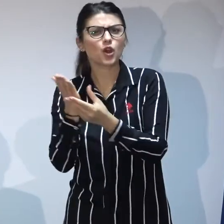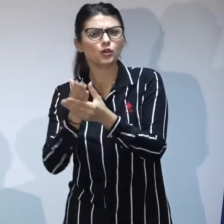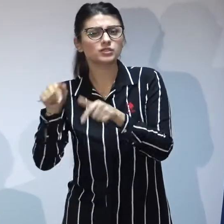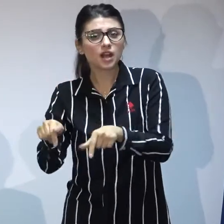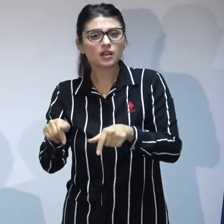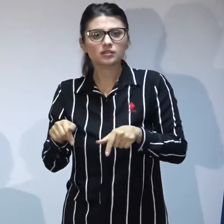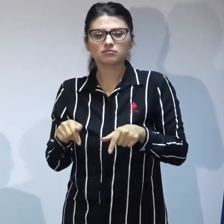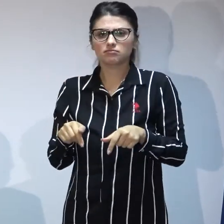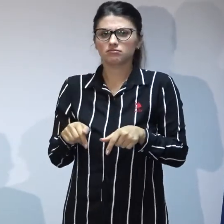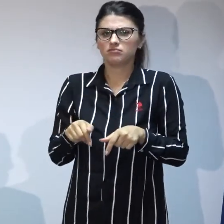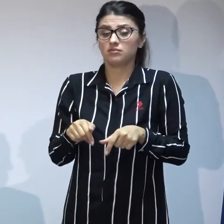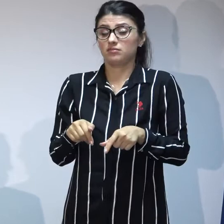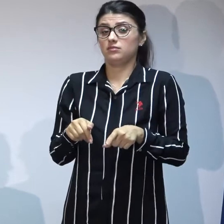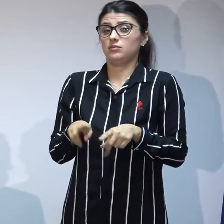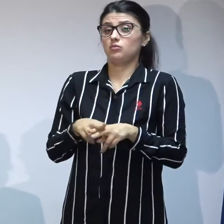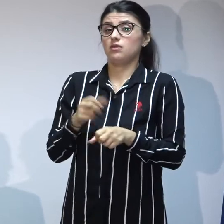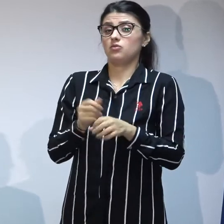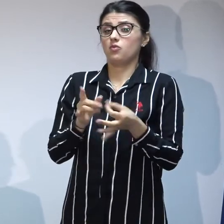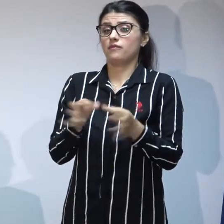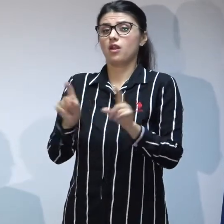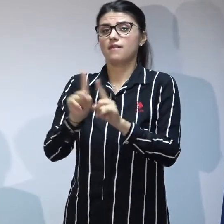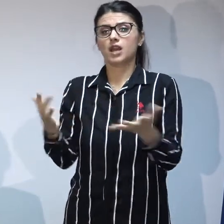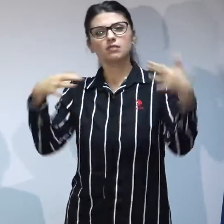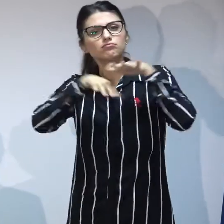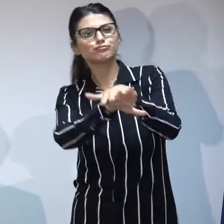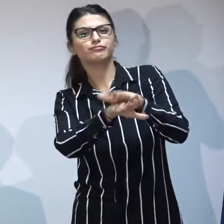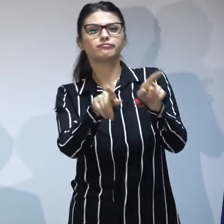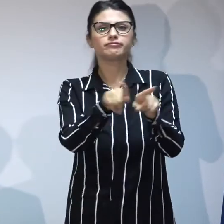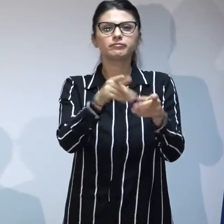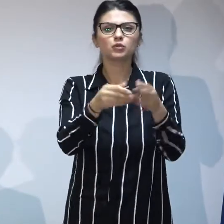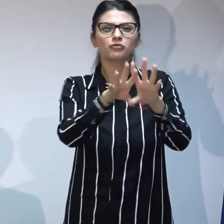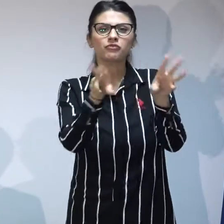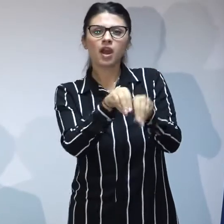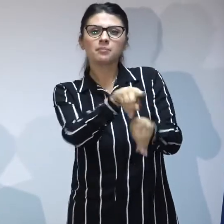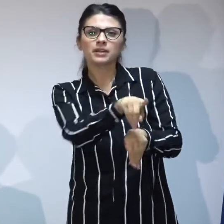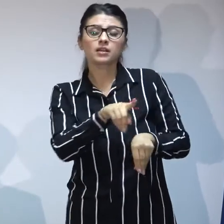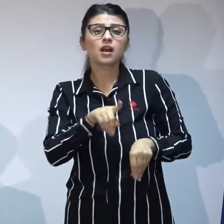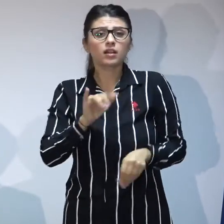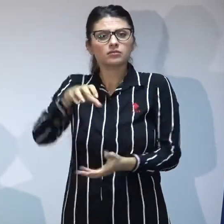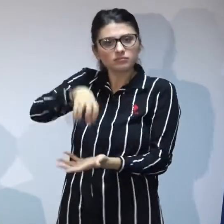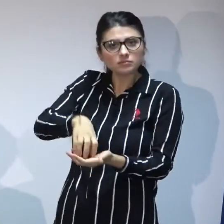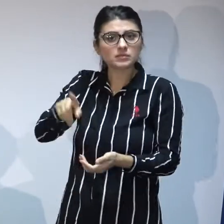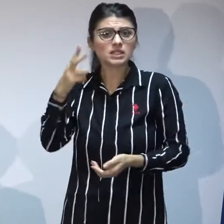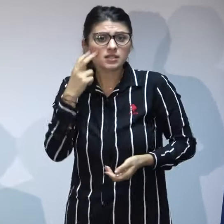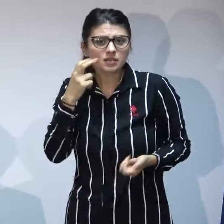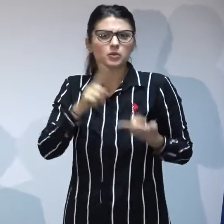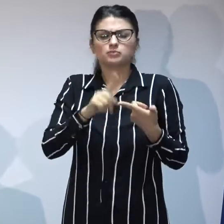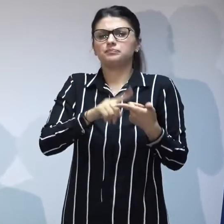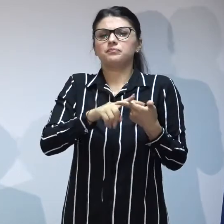reintegrarea în familia naturală, deși atât autoritățile locale, adică primăriile,